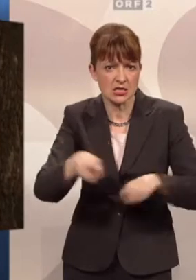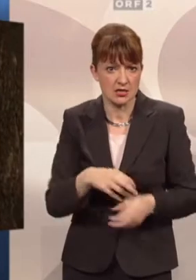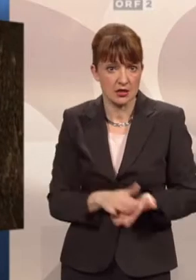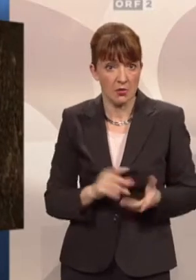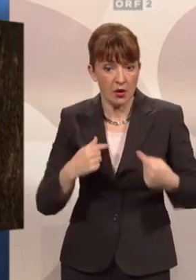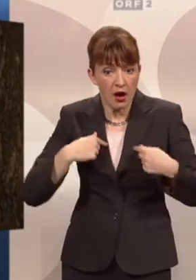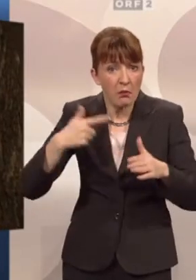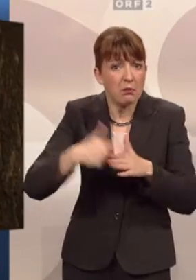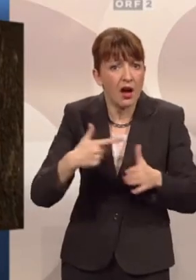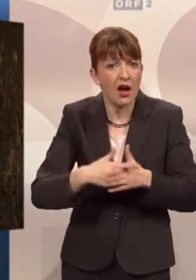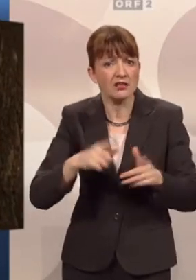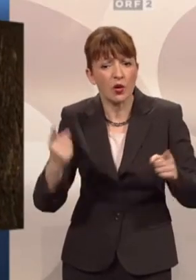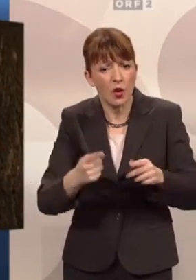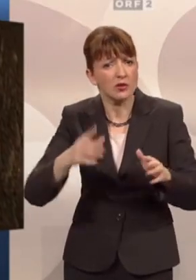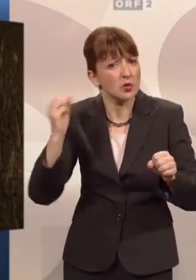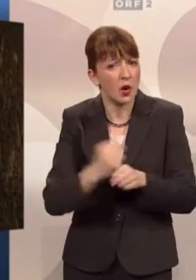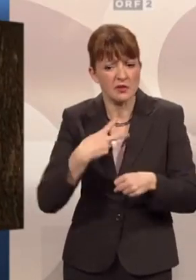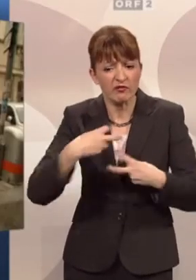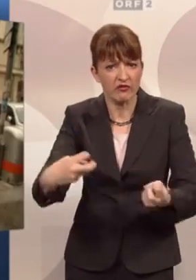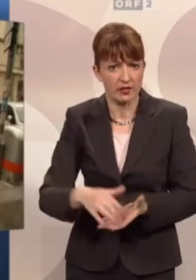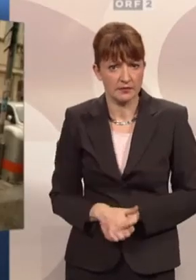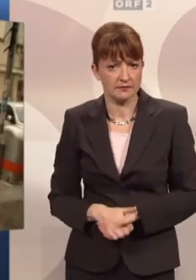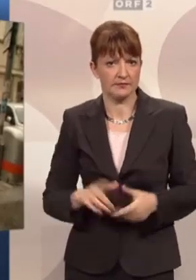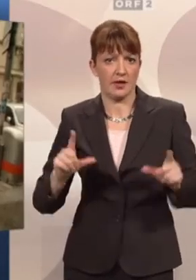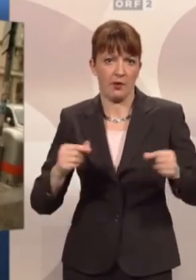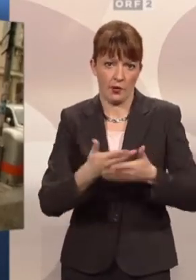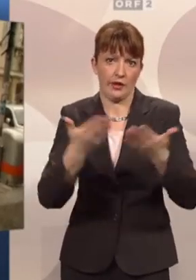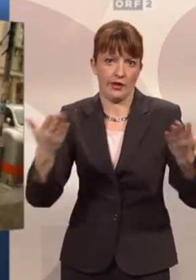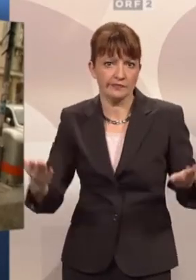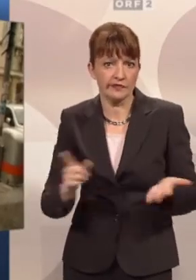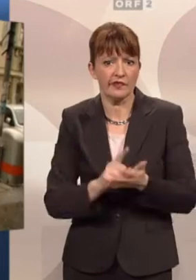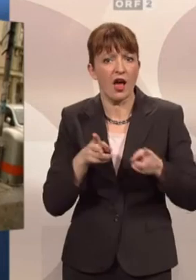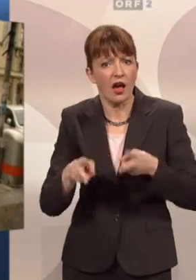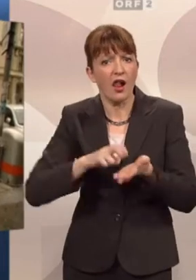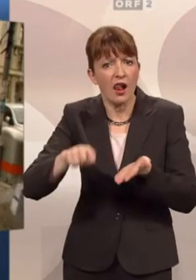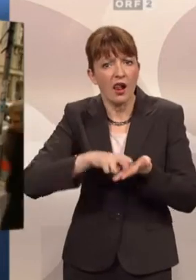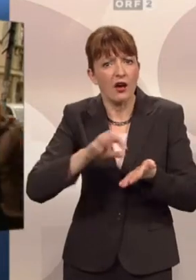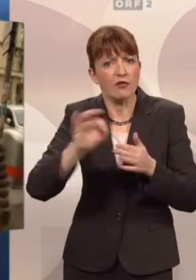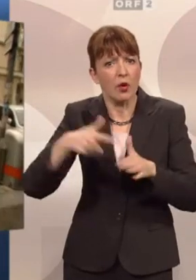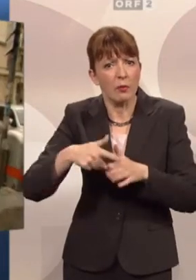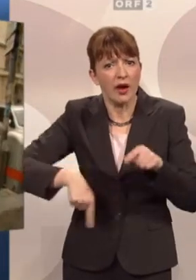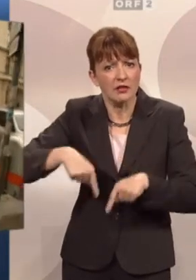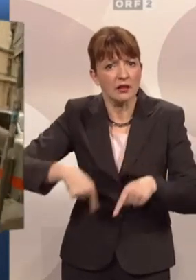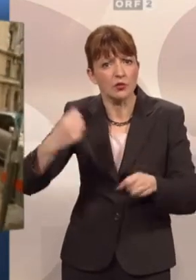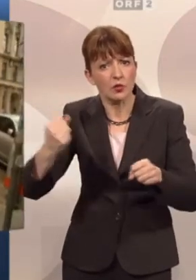uns behindert und chronisch Krankenwett-Halt gemacht. Also scheint die Lauferei für den gehbehinderten Herrn aufs Neue zu beginnen.